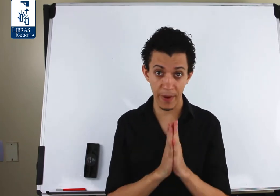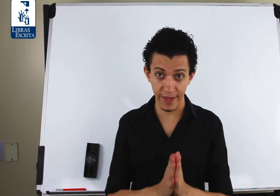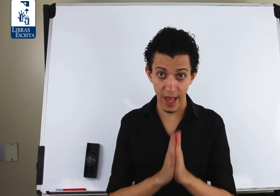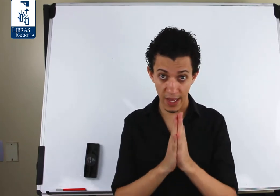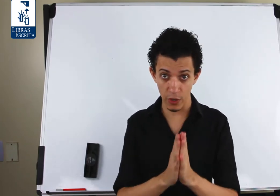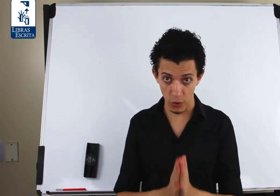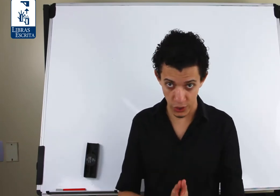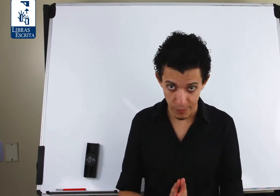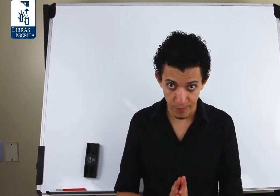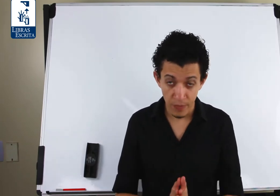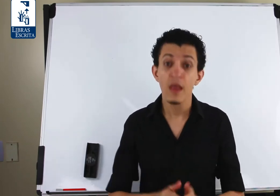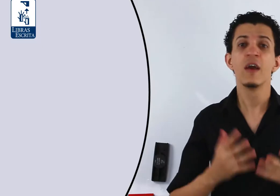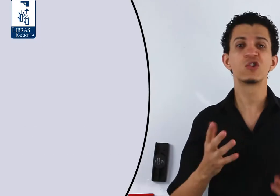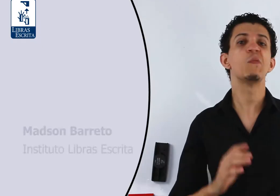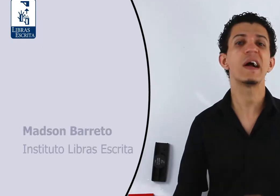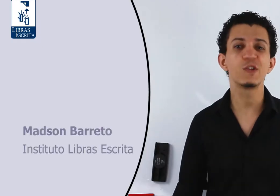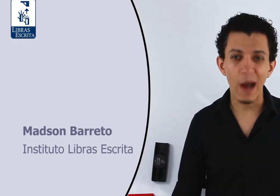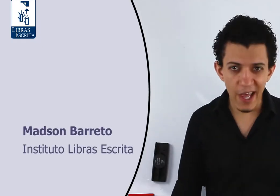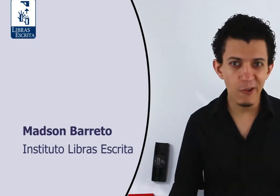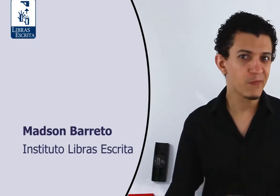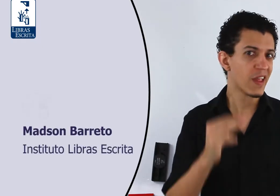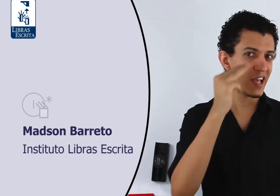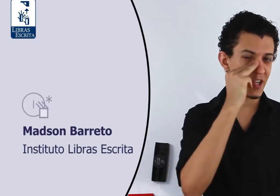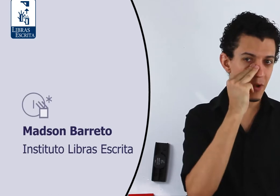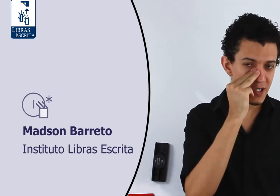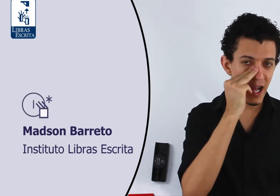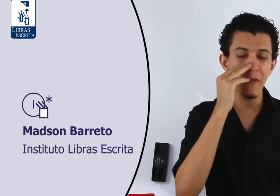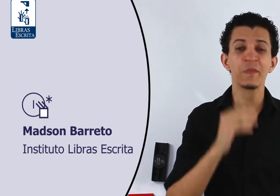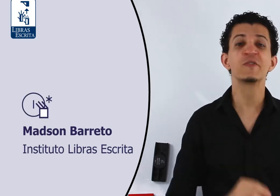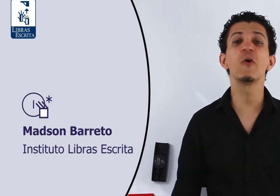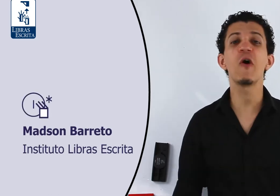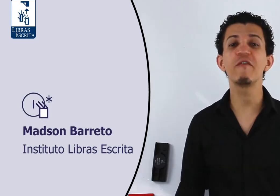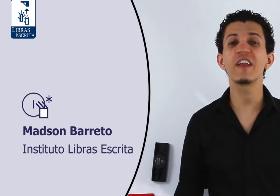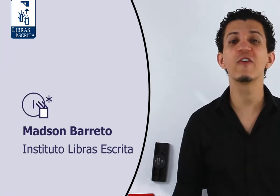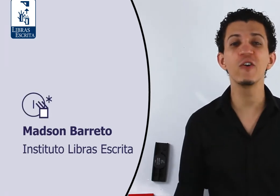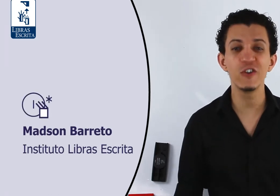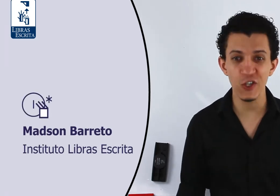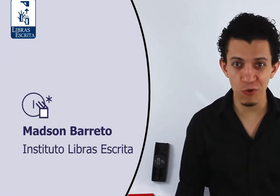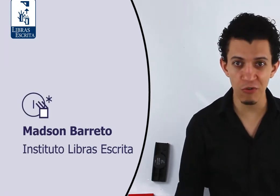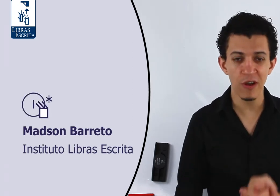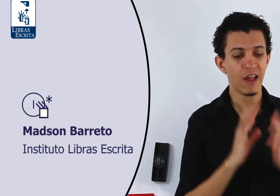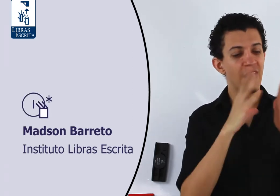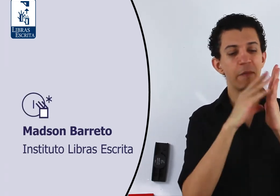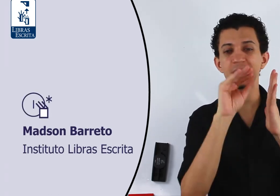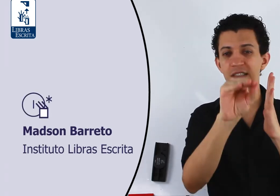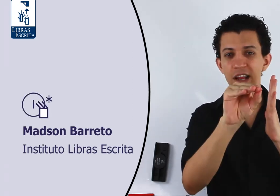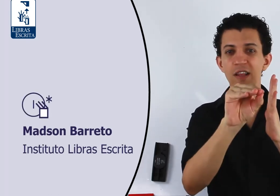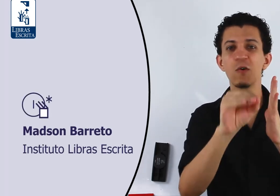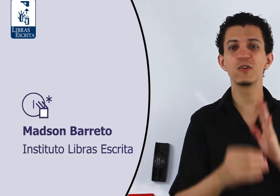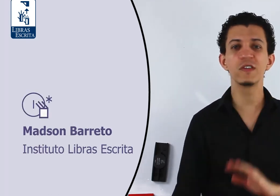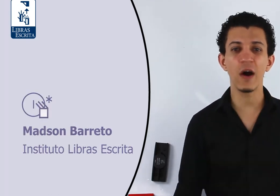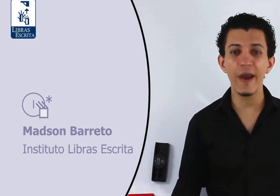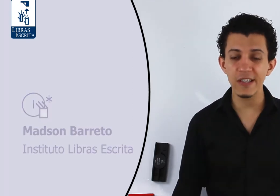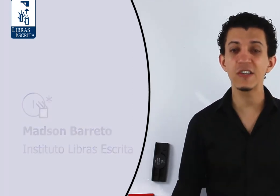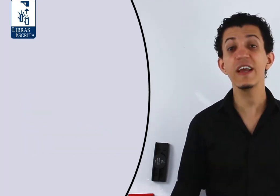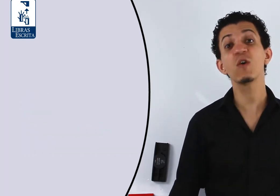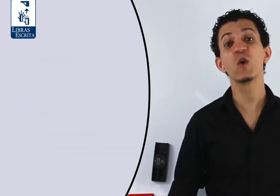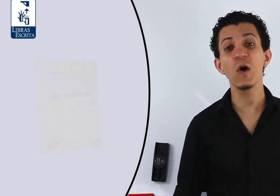aprender aqui hoje. Eu sou o Márcio Barreto, este é o meu sinal, sou cofundador do Instituto Libras Escrita, cujo sinal é este e autor